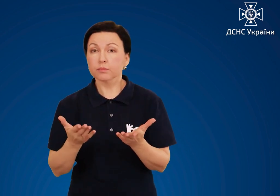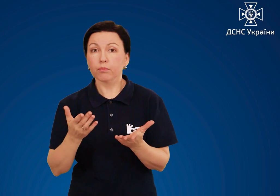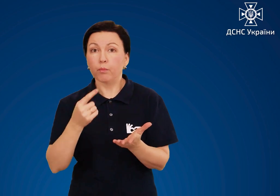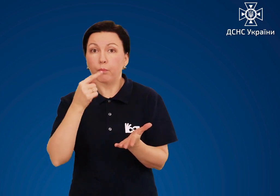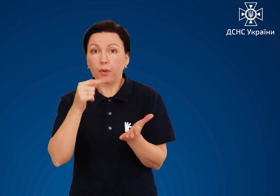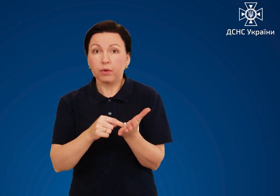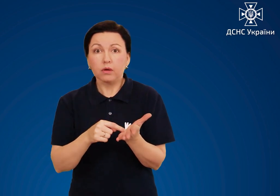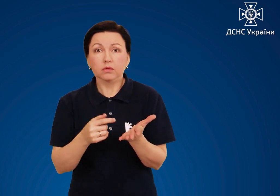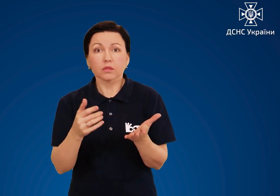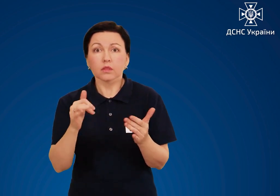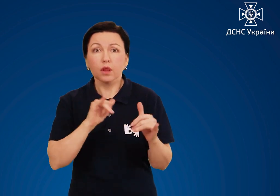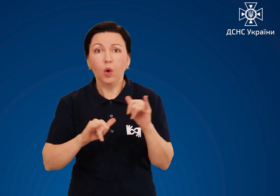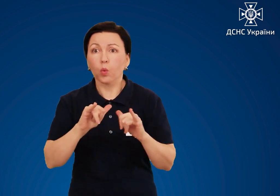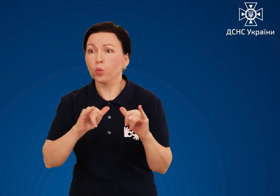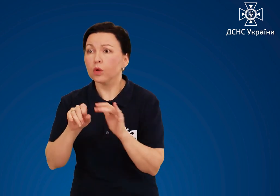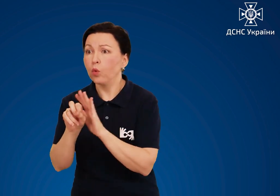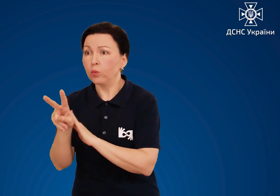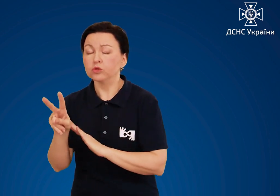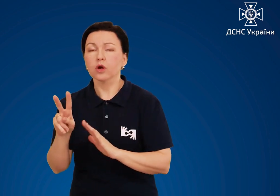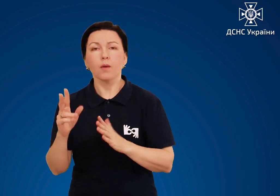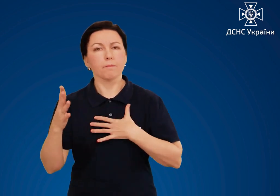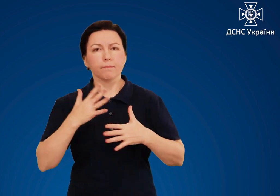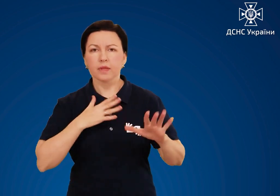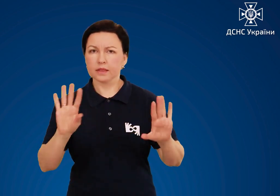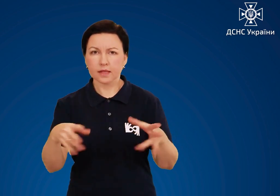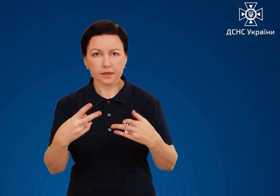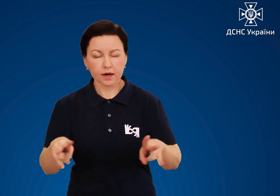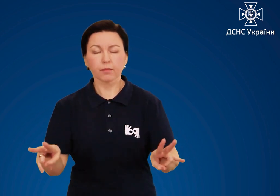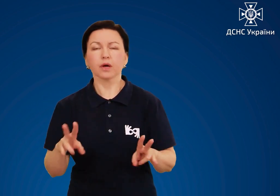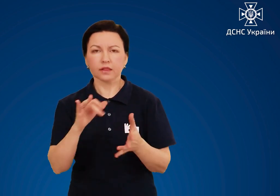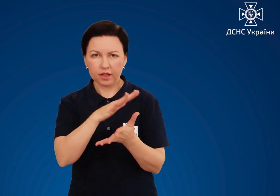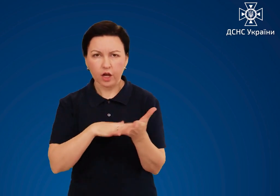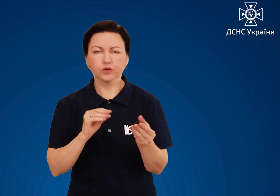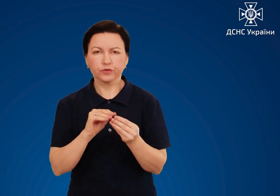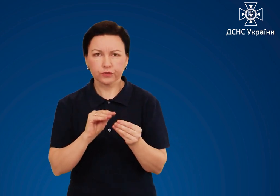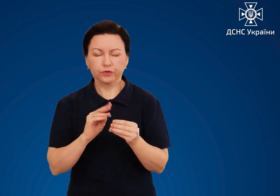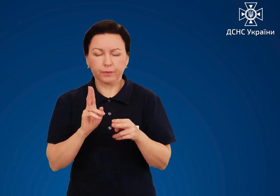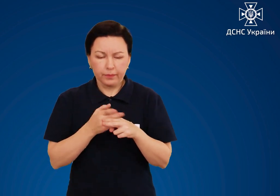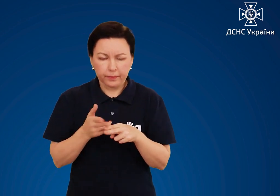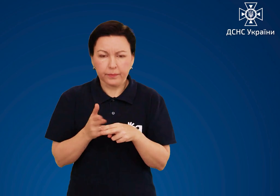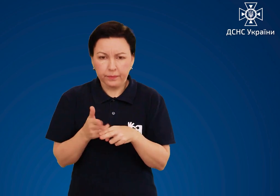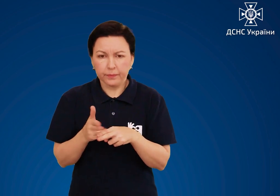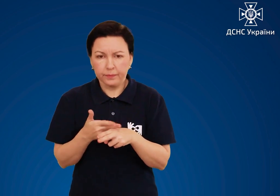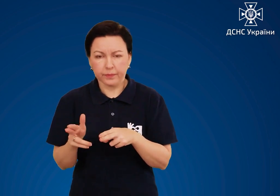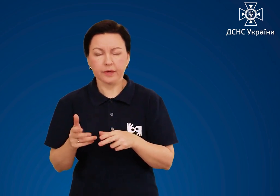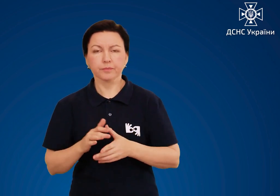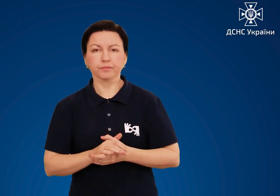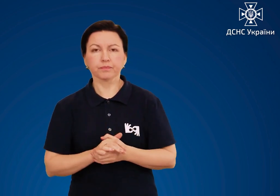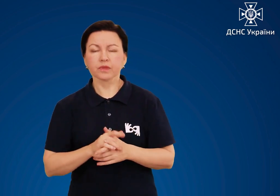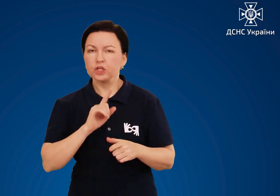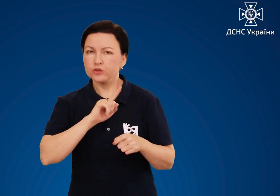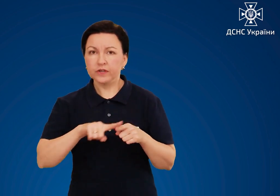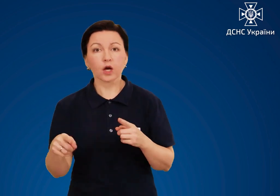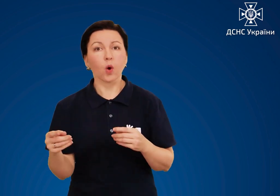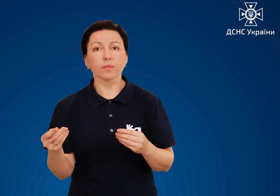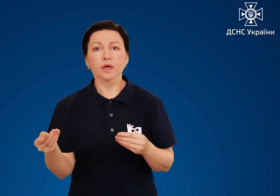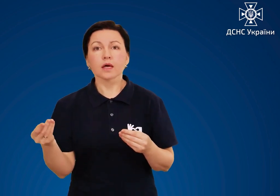продовжуйте вживати заходи безпеки Швидко зберіть необхідні документи, цінності,